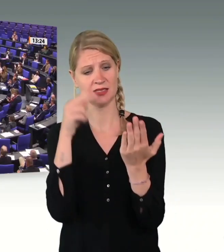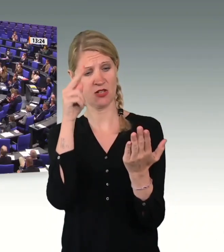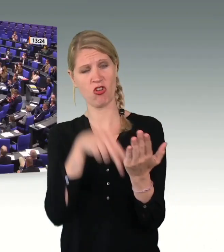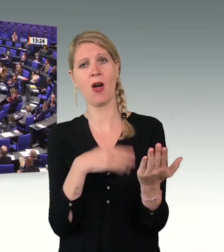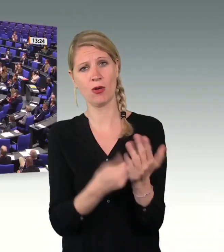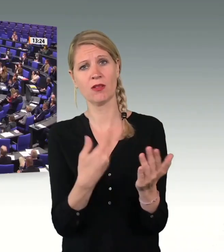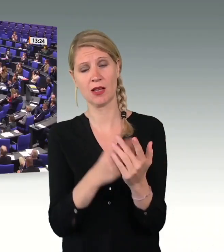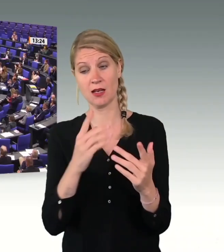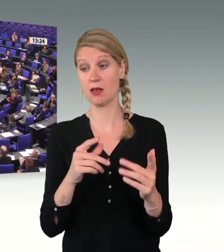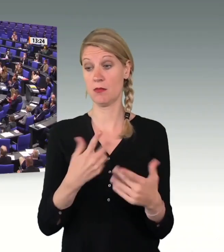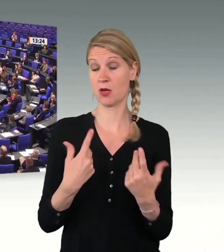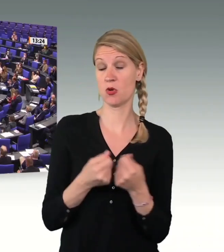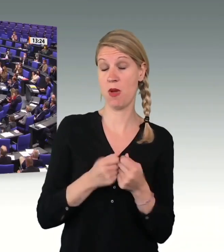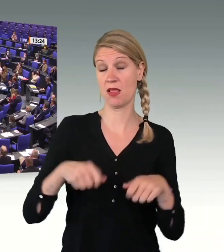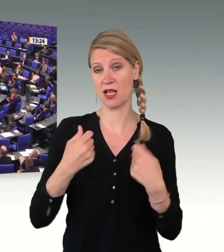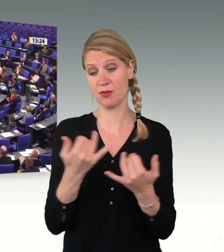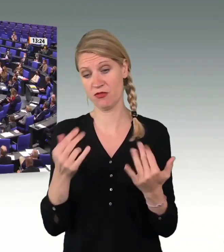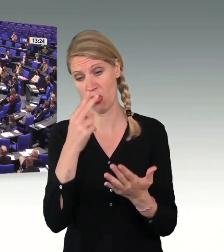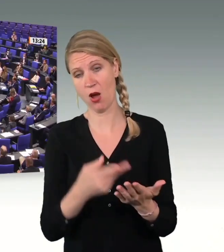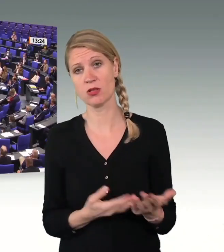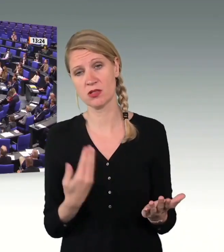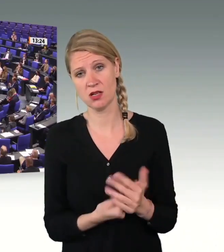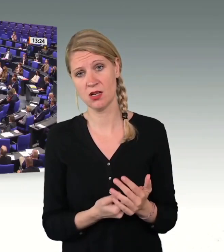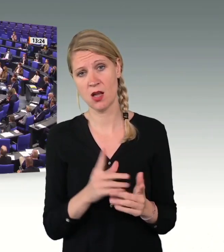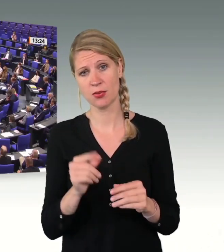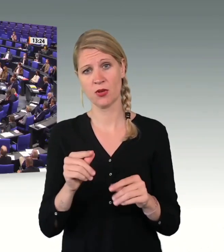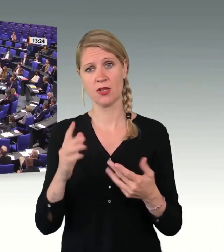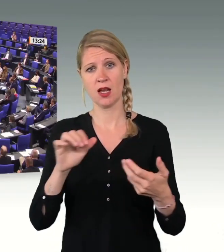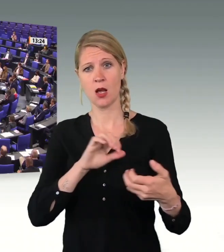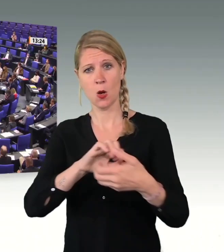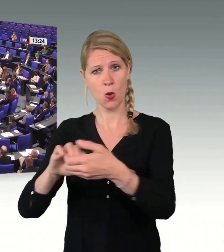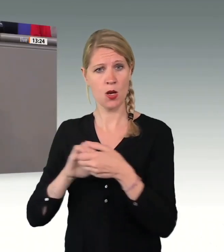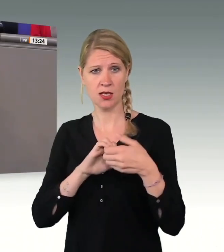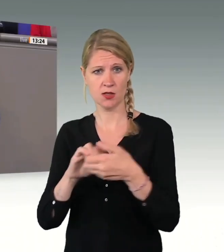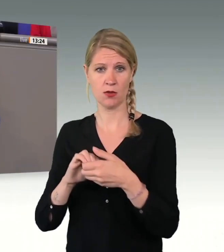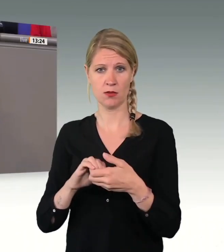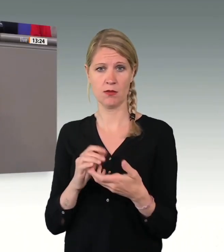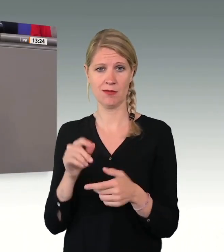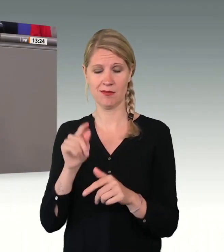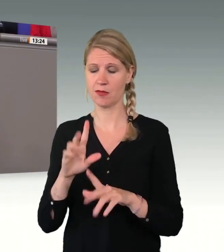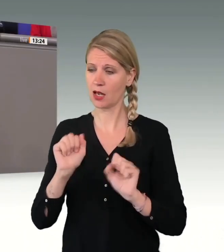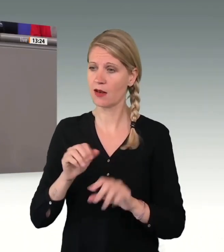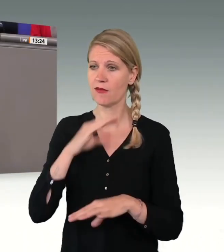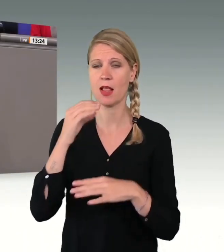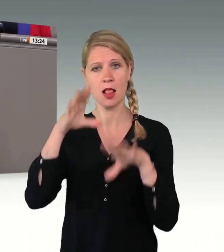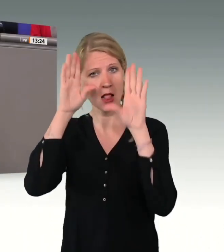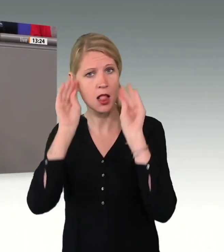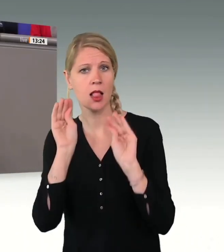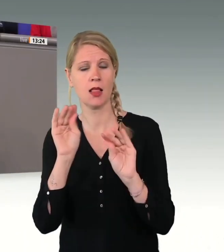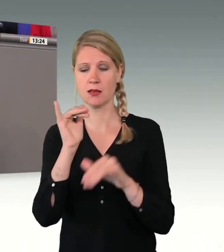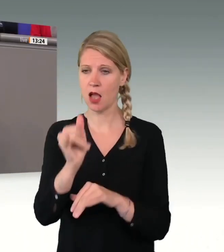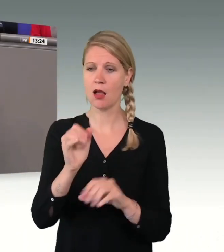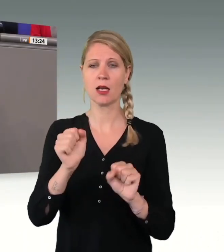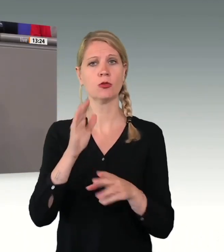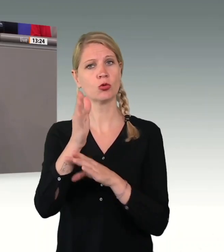Das heißt, diese Koalition, ich spreche auch für meine Fraktion, wir sind auch lernfähig. Wir gucken uns an. Wir korrigieren in